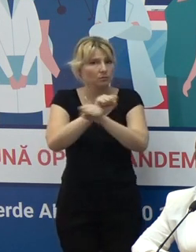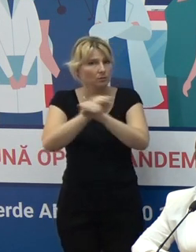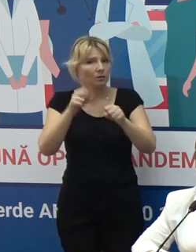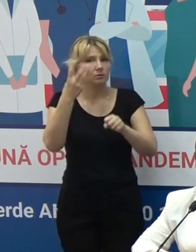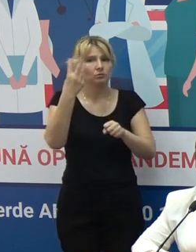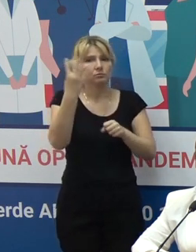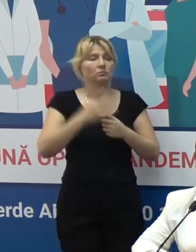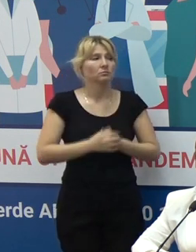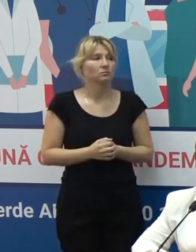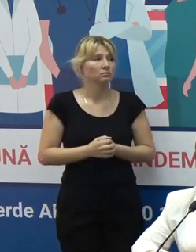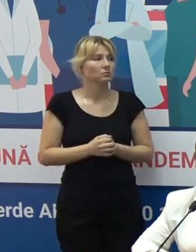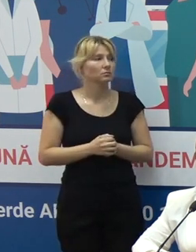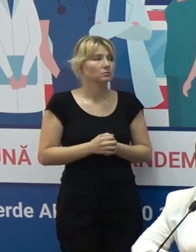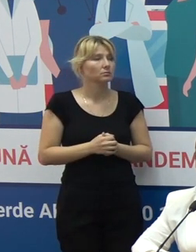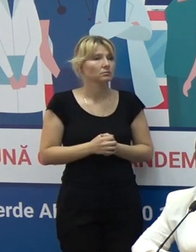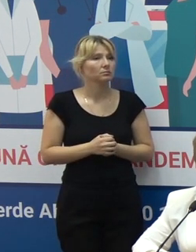Cam astea sunt.